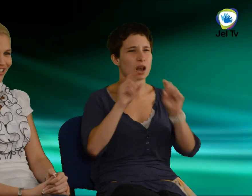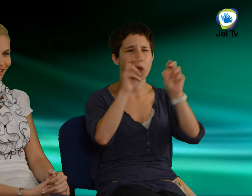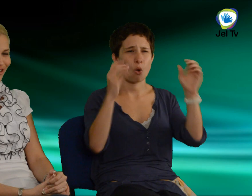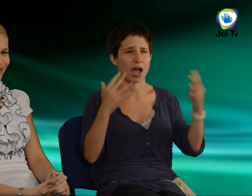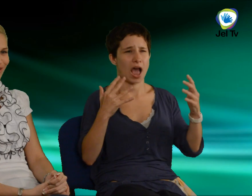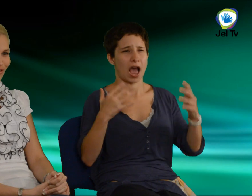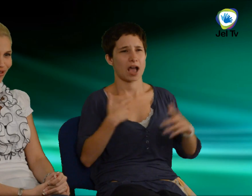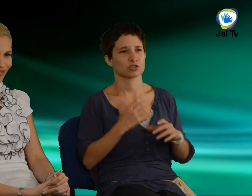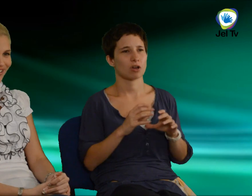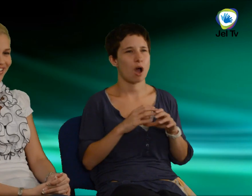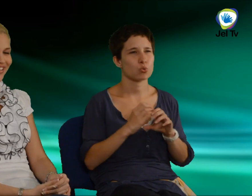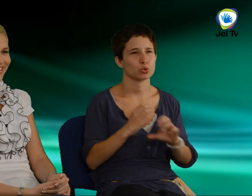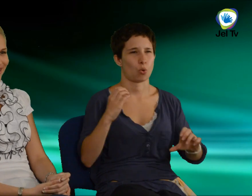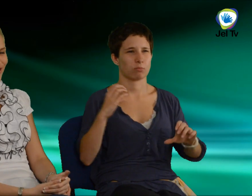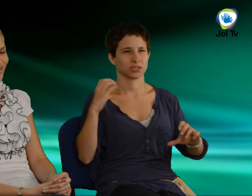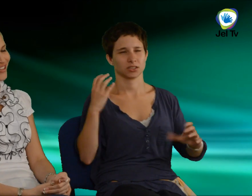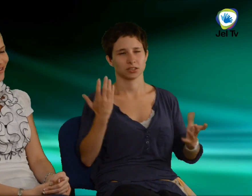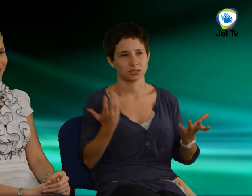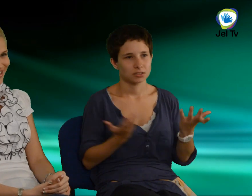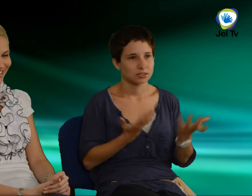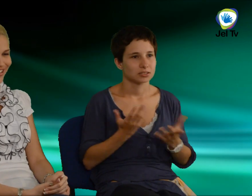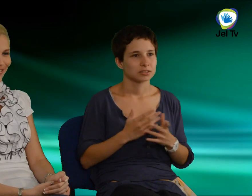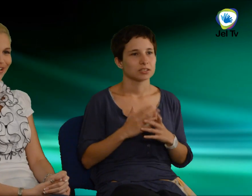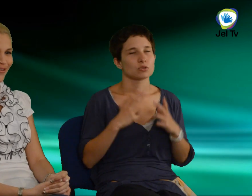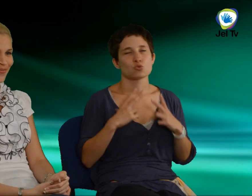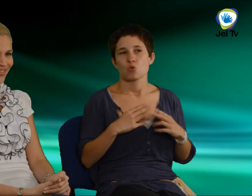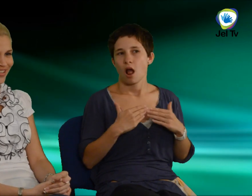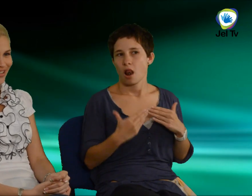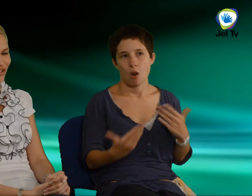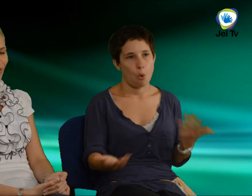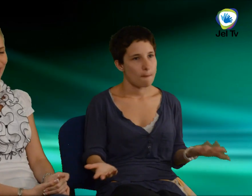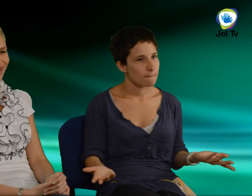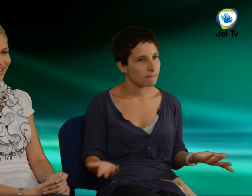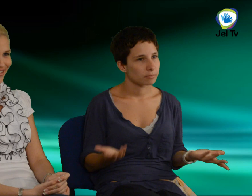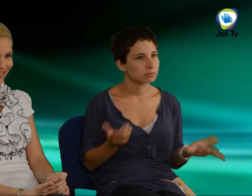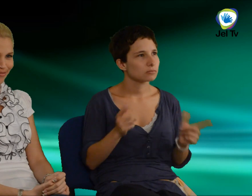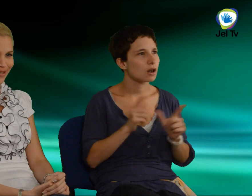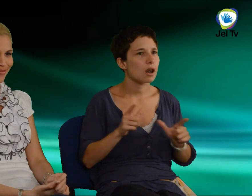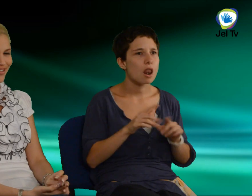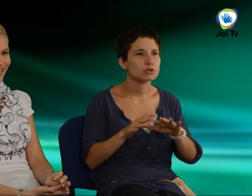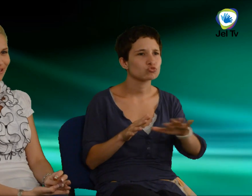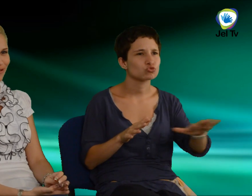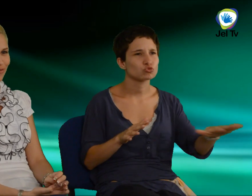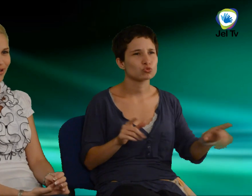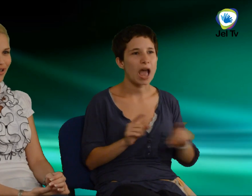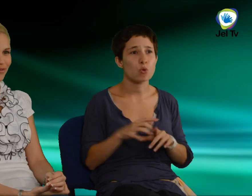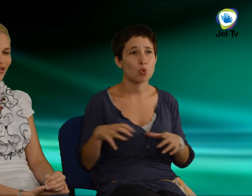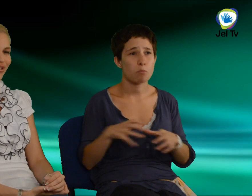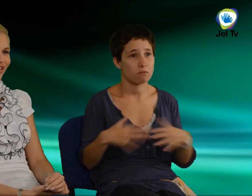nagy autók és a végtelen nyugalom sokkal lassabbak, mint az európaiak. Mi sokkal